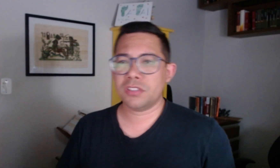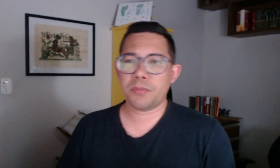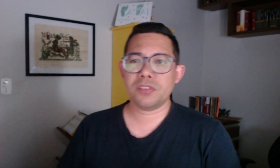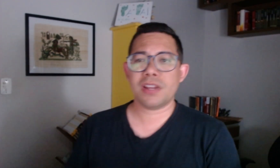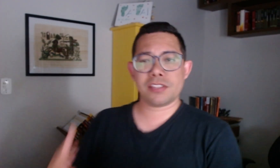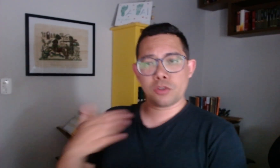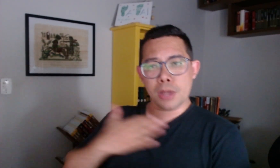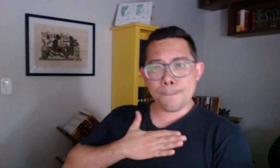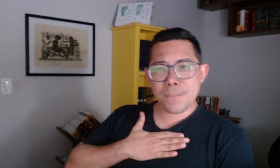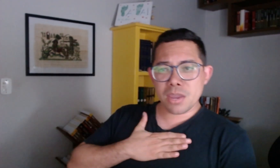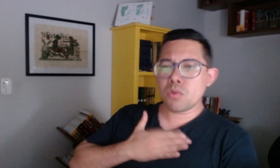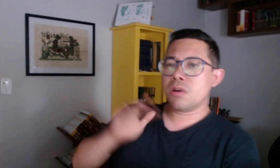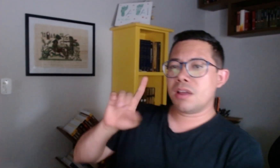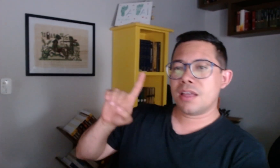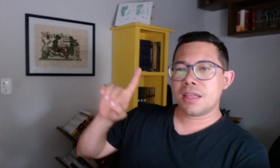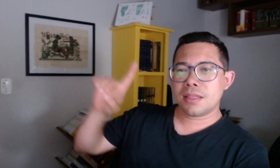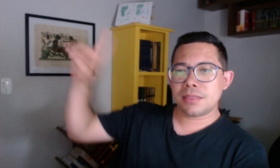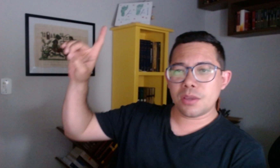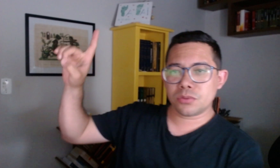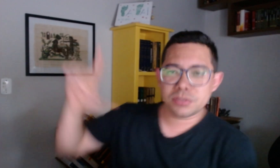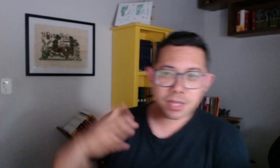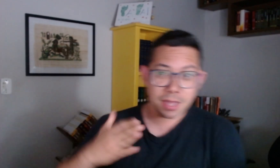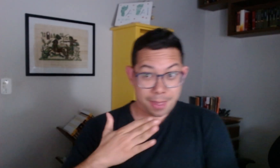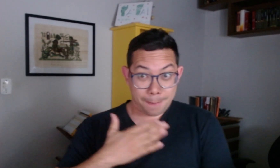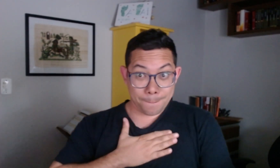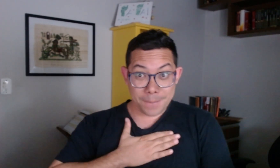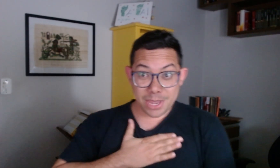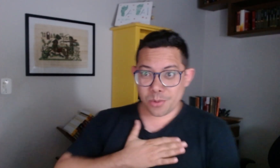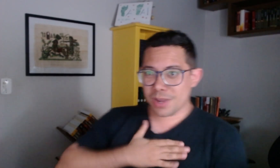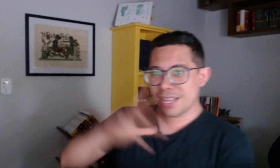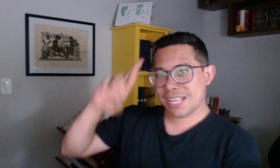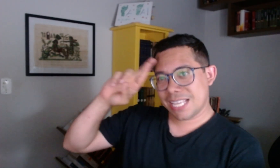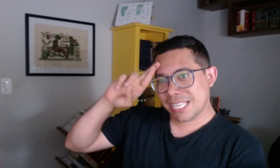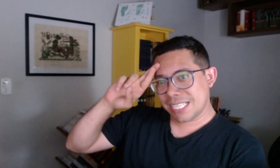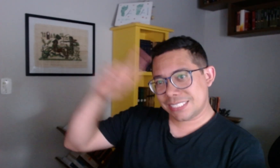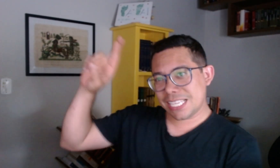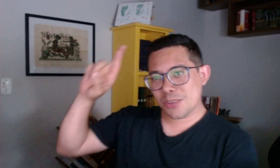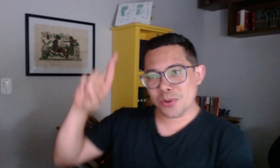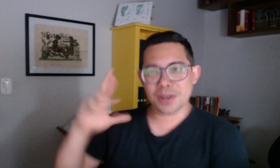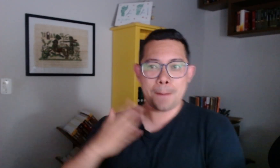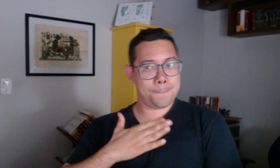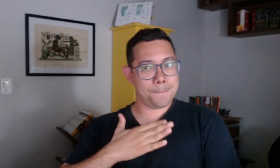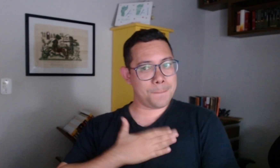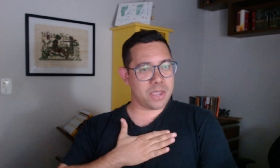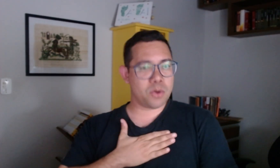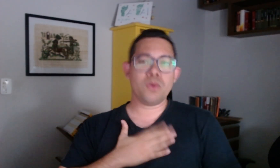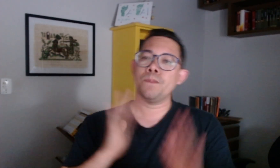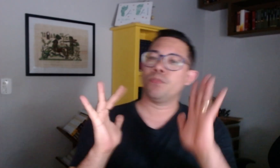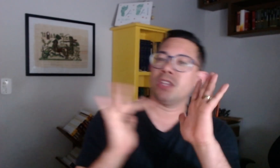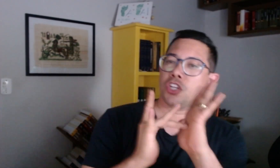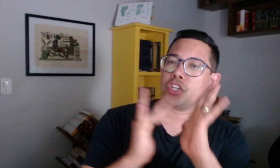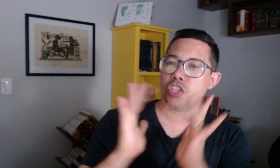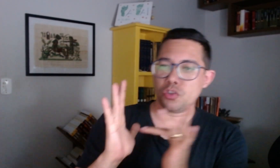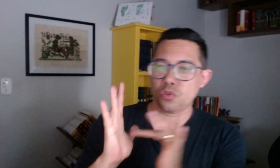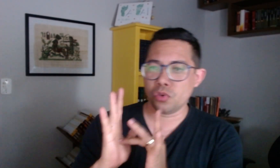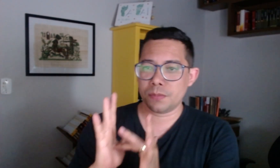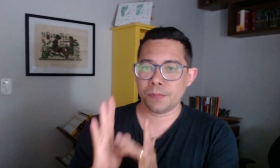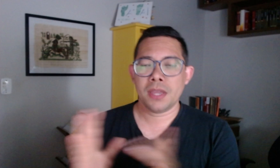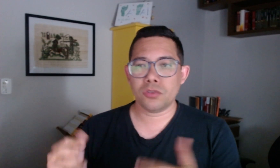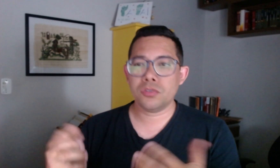pode falar assim, meu Deus, meu Senhor, meu Jesus. Então, são